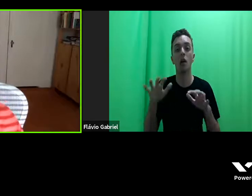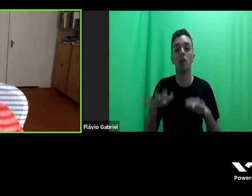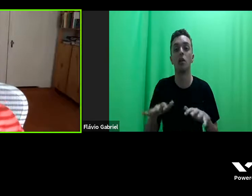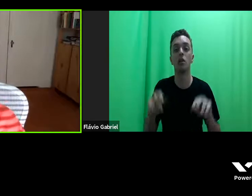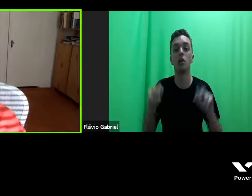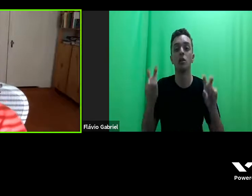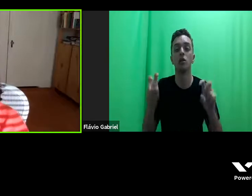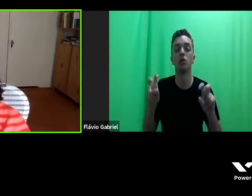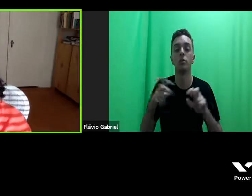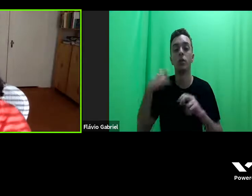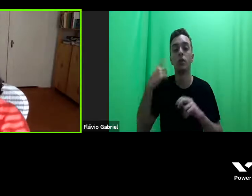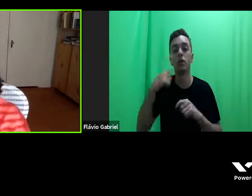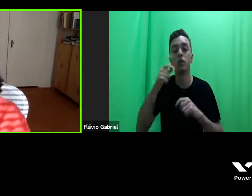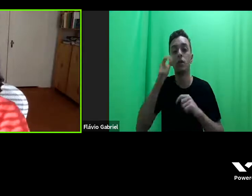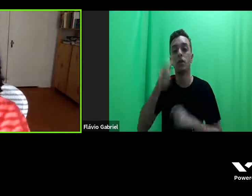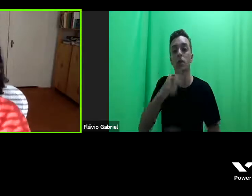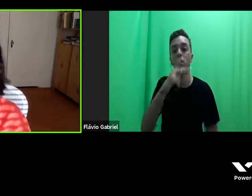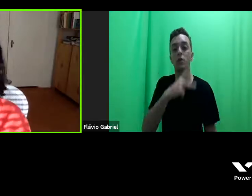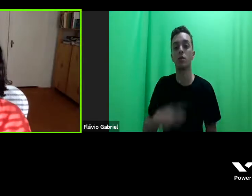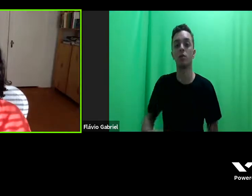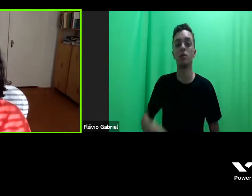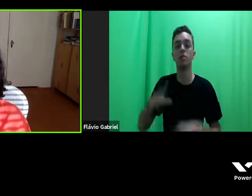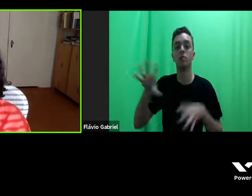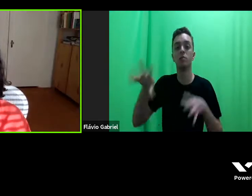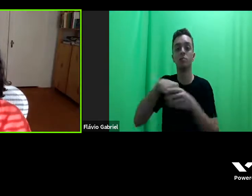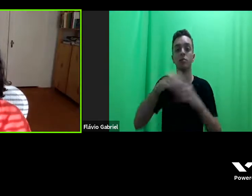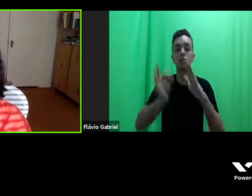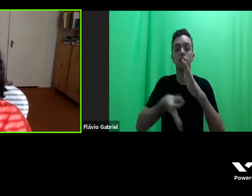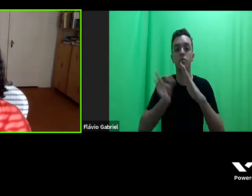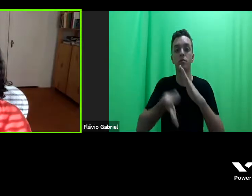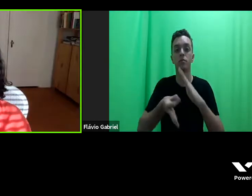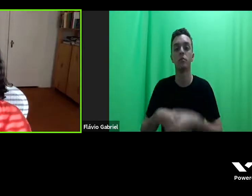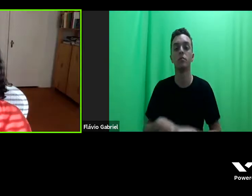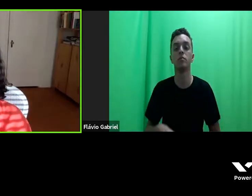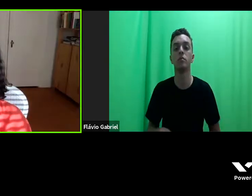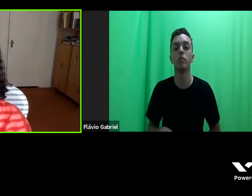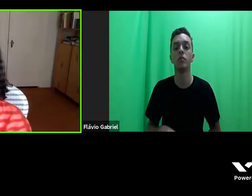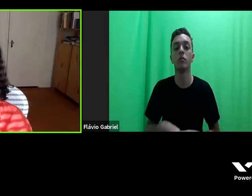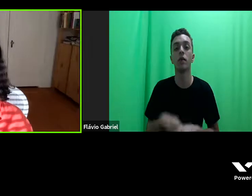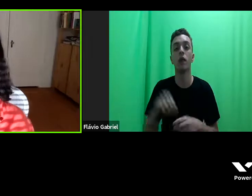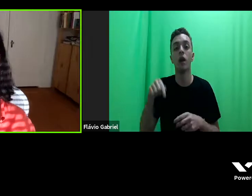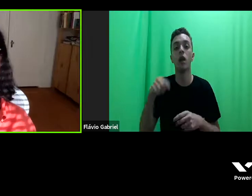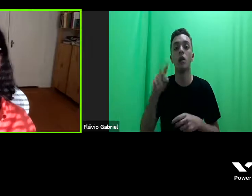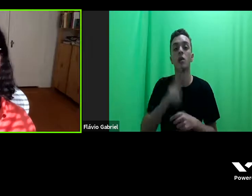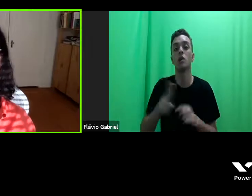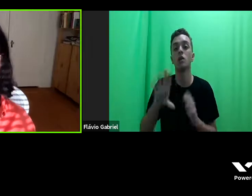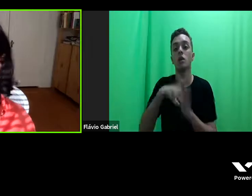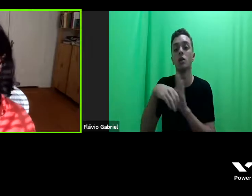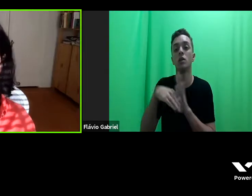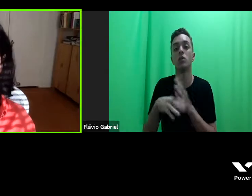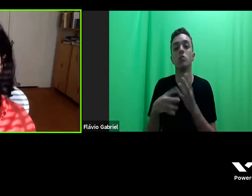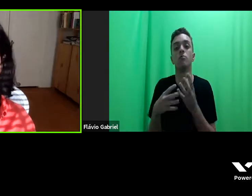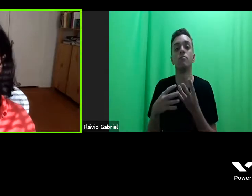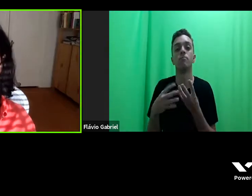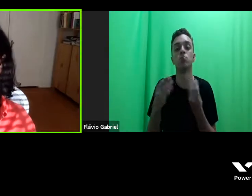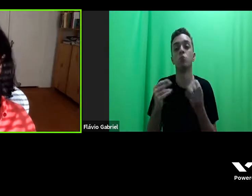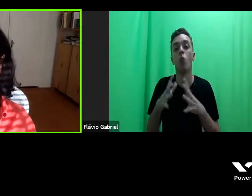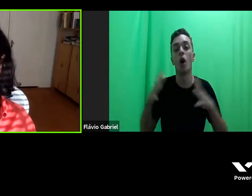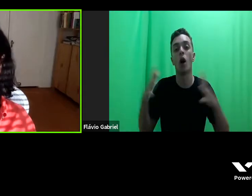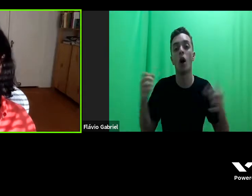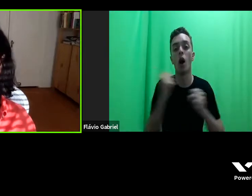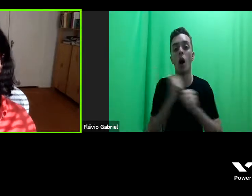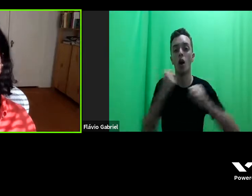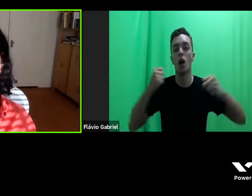de interesse público, no qual se incluiriam as clínicas, ele tem sido usado de uma maneira muito abrangente e